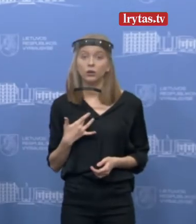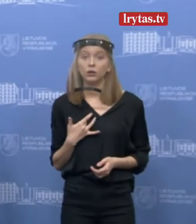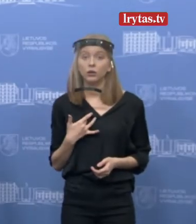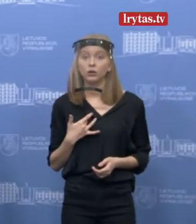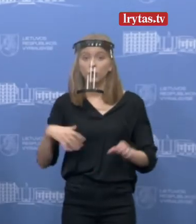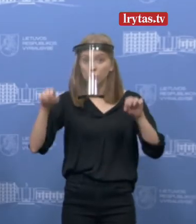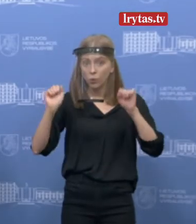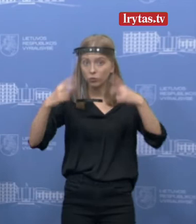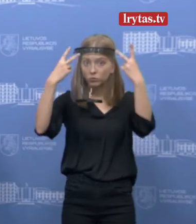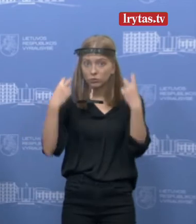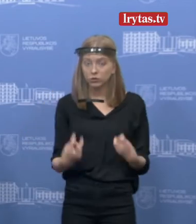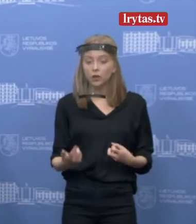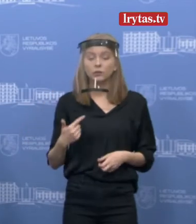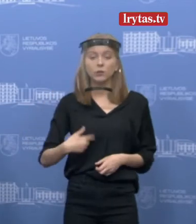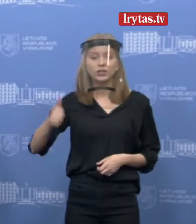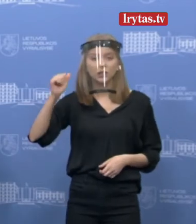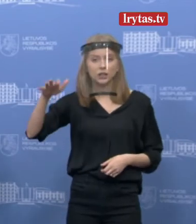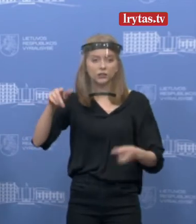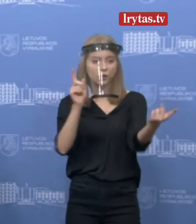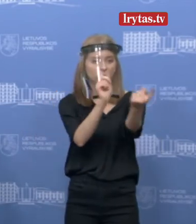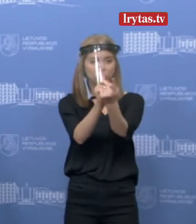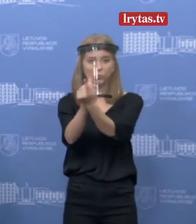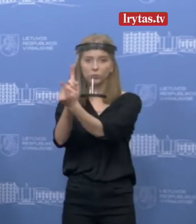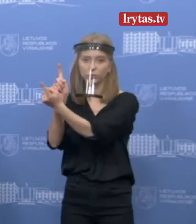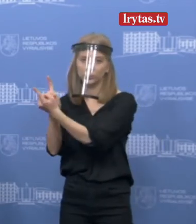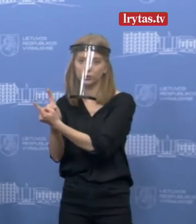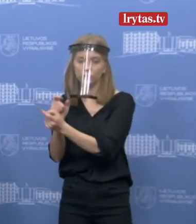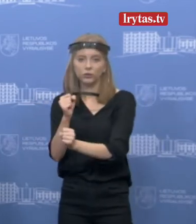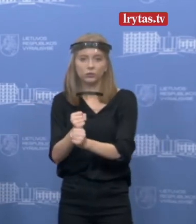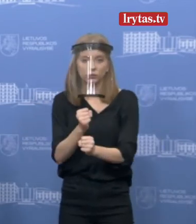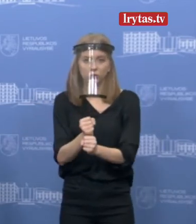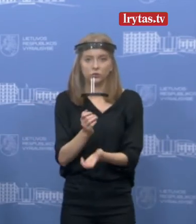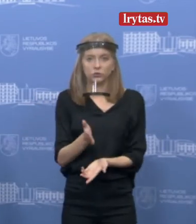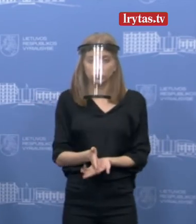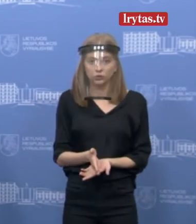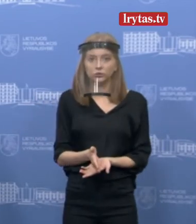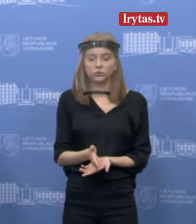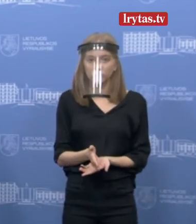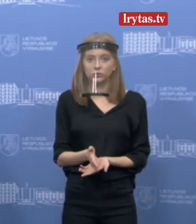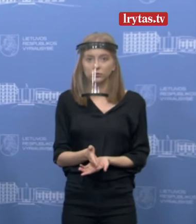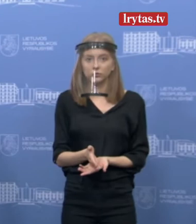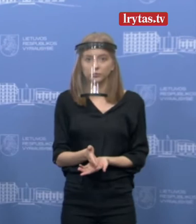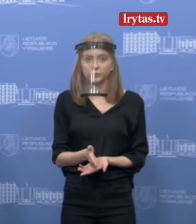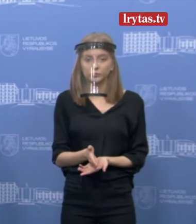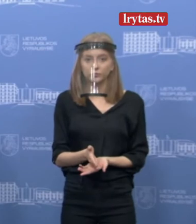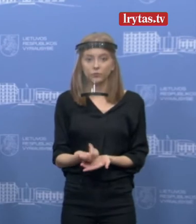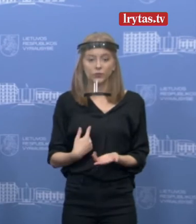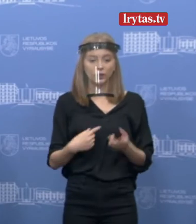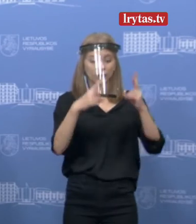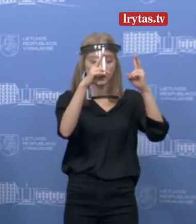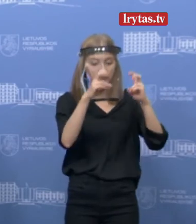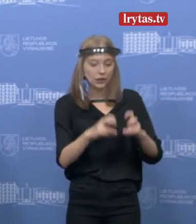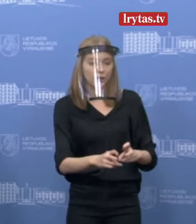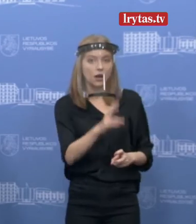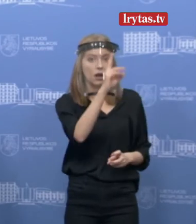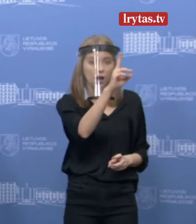dirbame tikrai kiekvieną dieną ir su tai žmonėmis, kurie užsima ir tyrimais tame